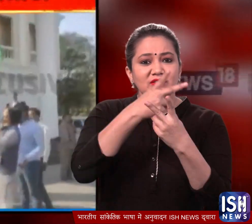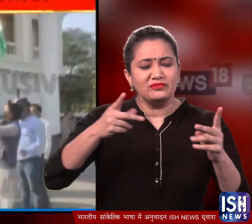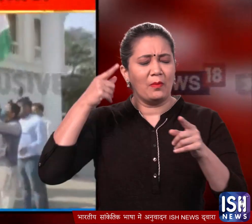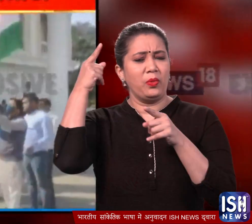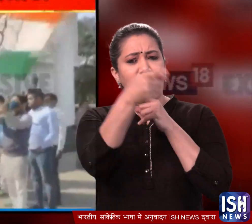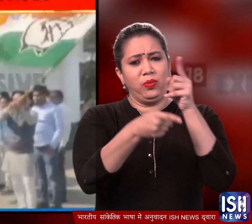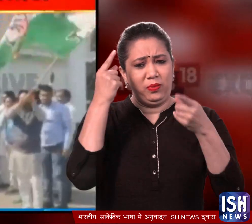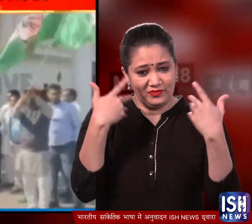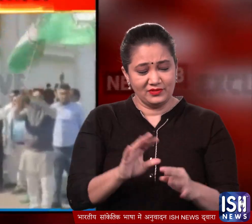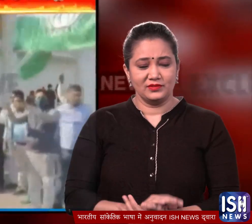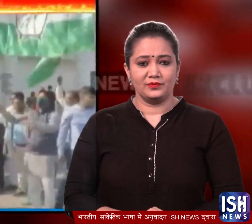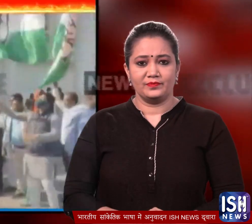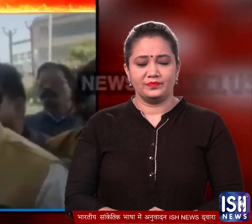दिगजों पर निशाना साधना शुरू कर दिया।